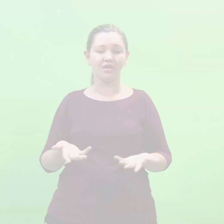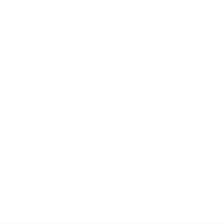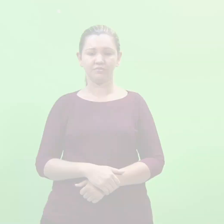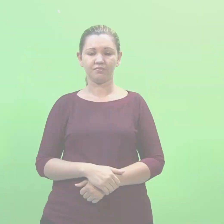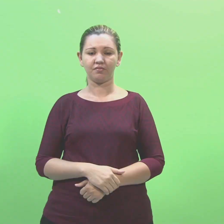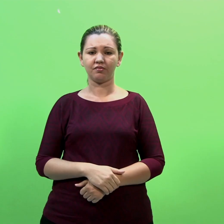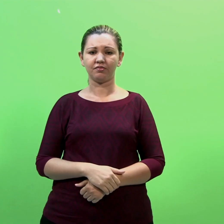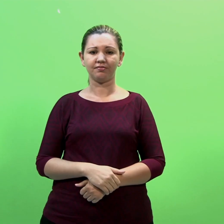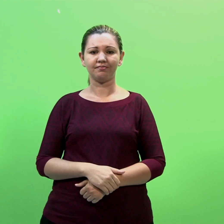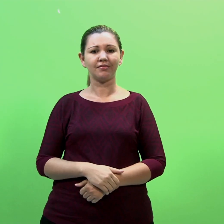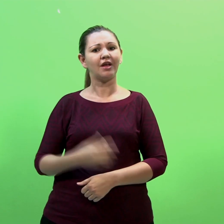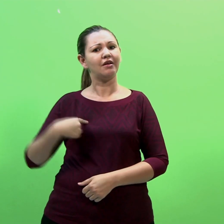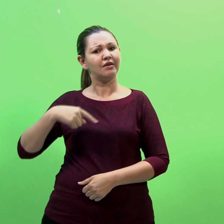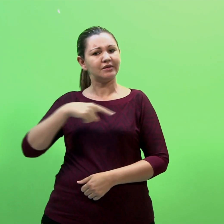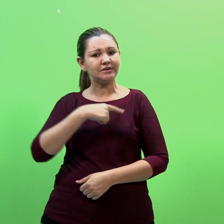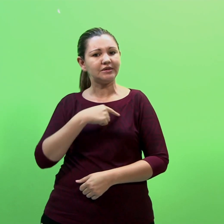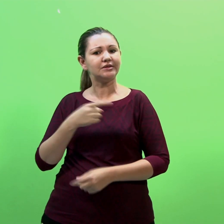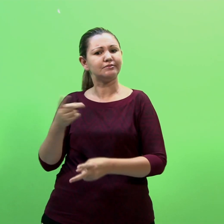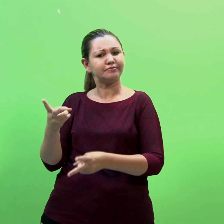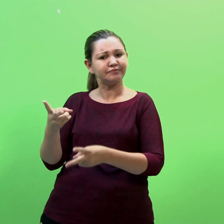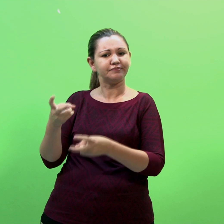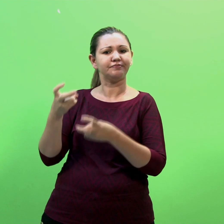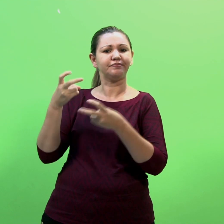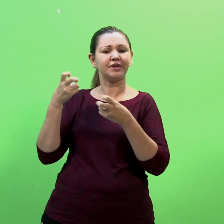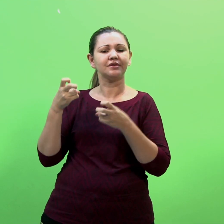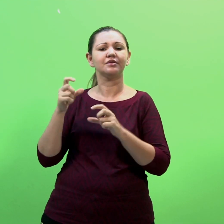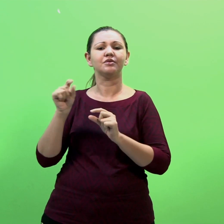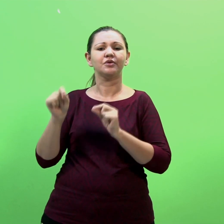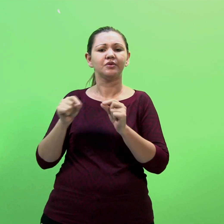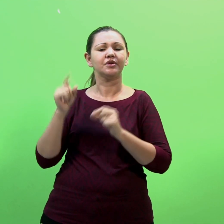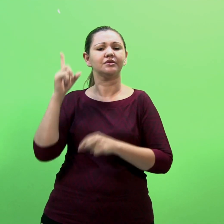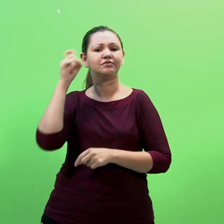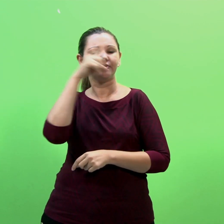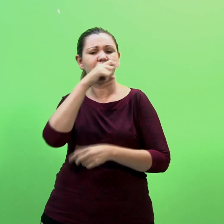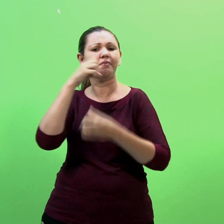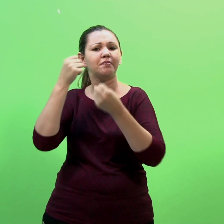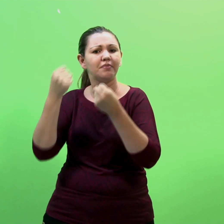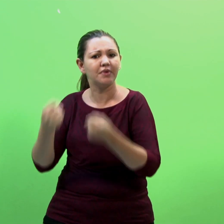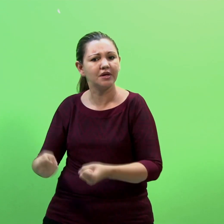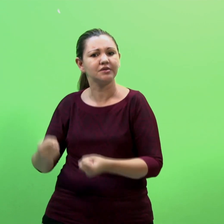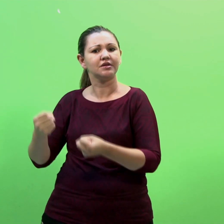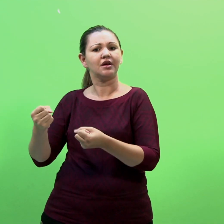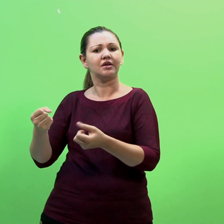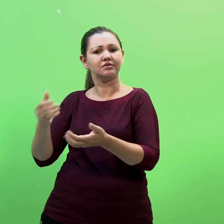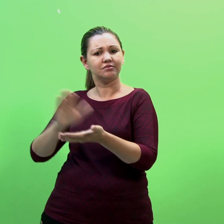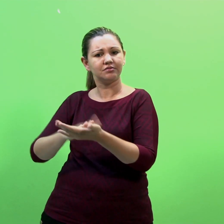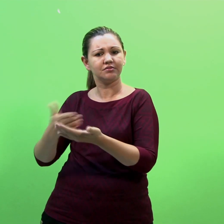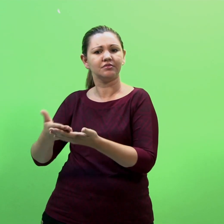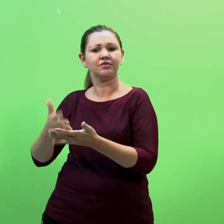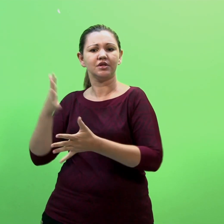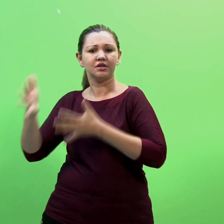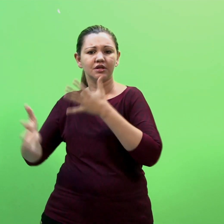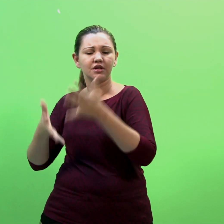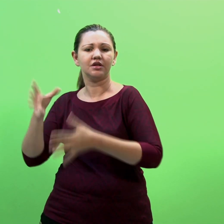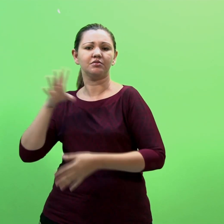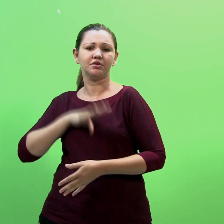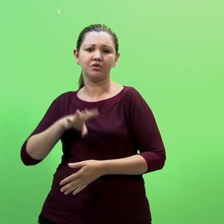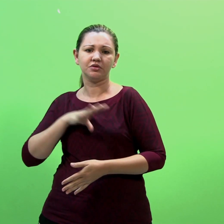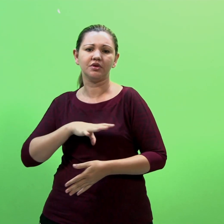Nesse contexto, é importante perceber a complexidade que envolve o processo de tradução e interpretação de Libras para a língua portuguesa